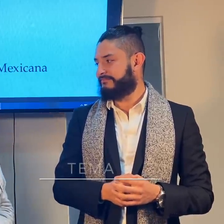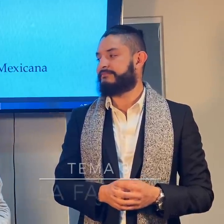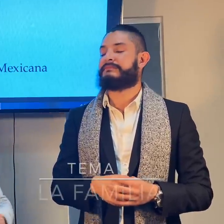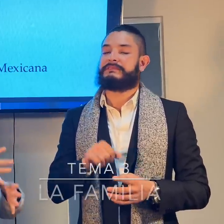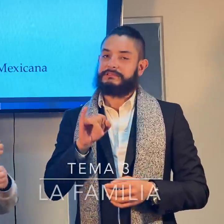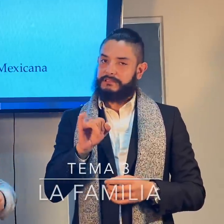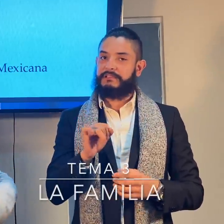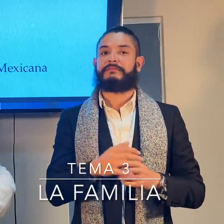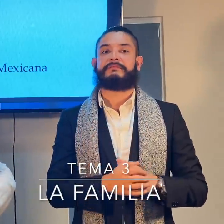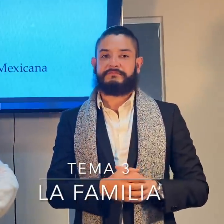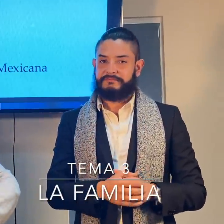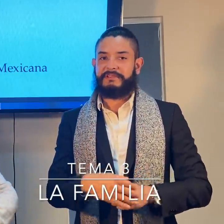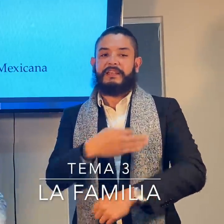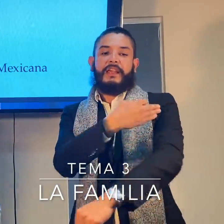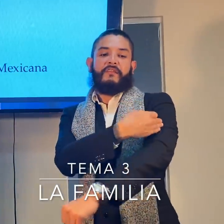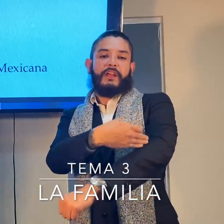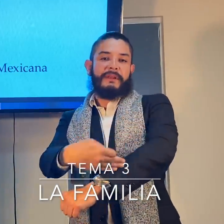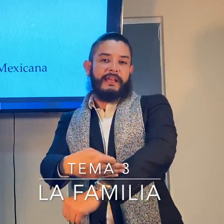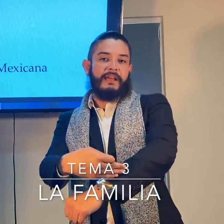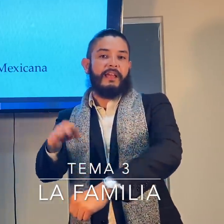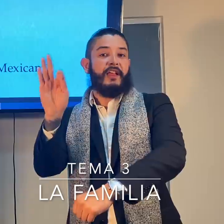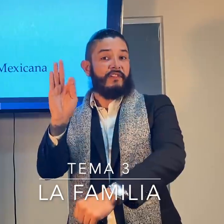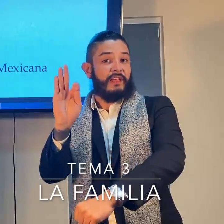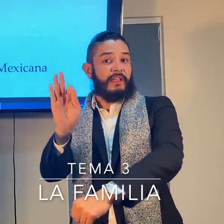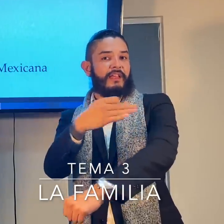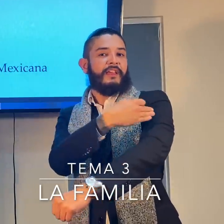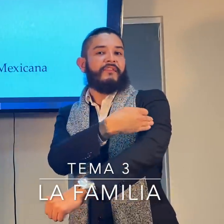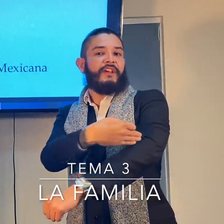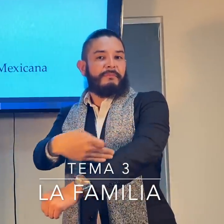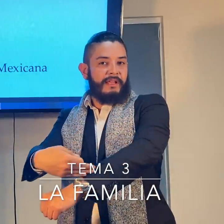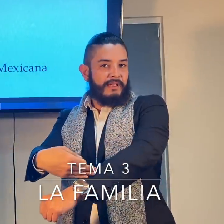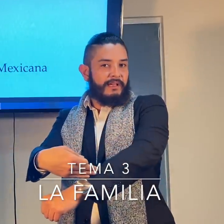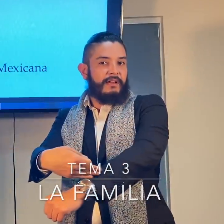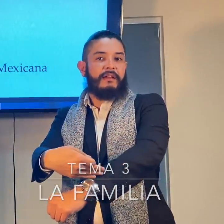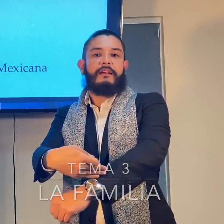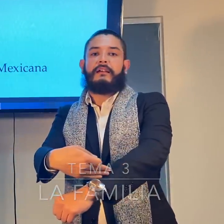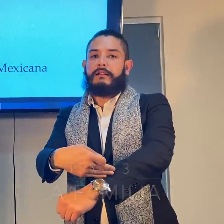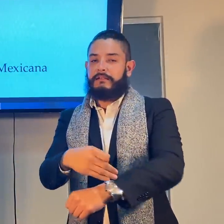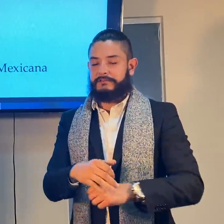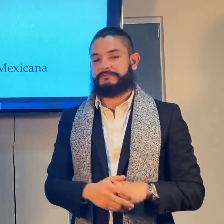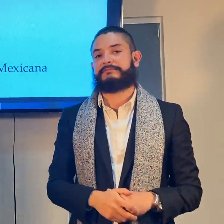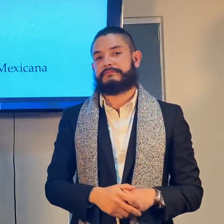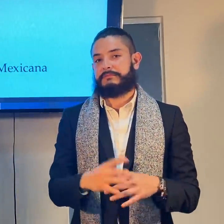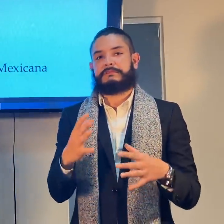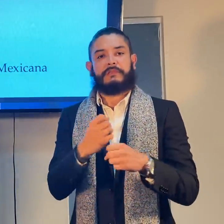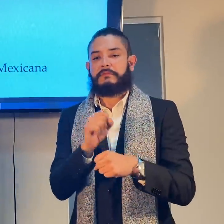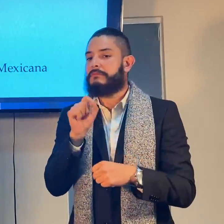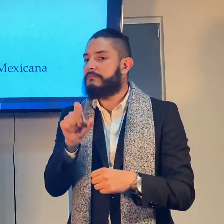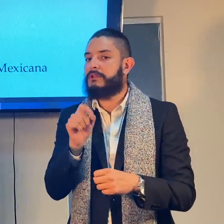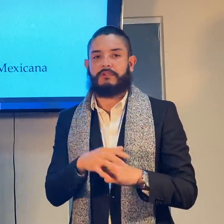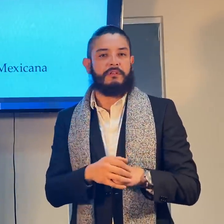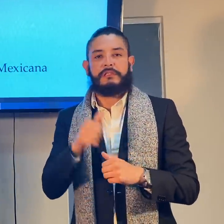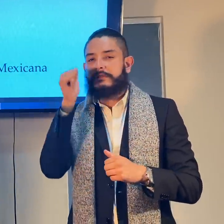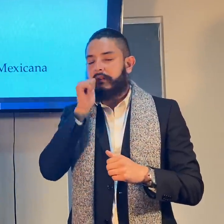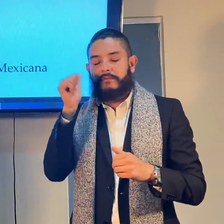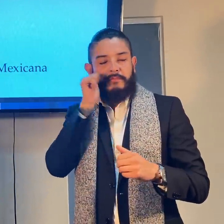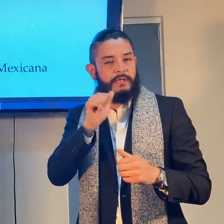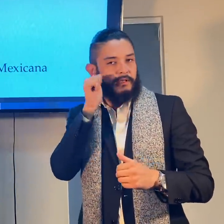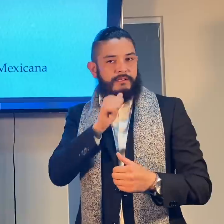Las señas de la familia. Esta es la seña de familia. Con la F, hacen familia. Igual, las señas siempre